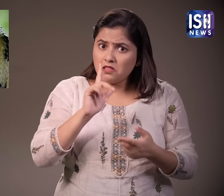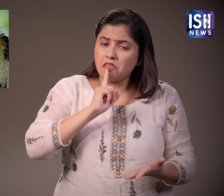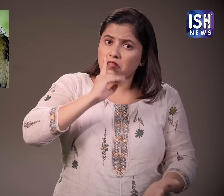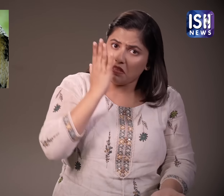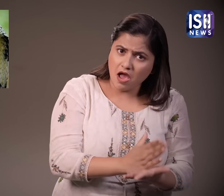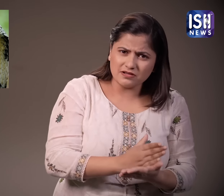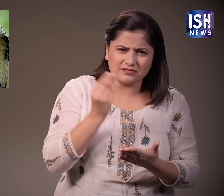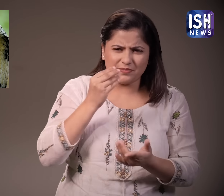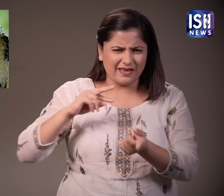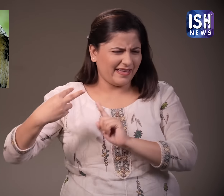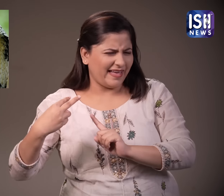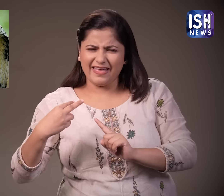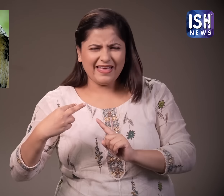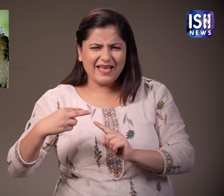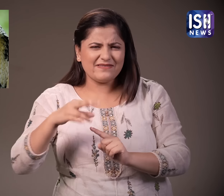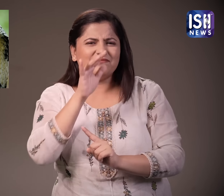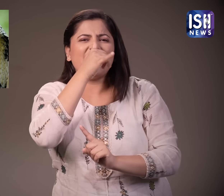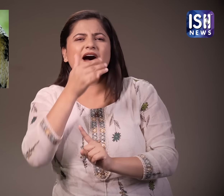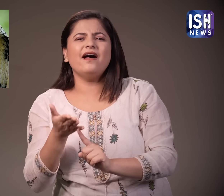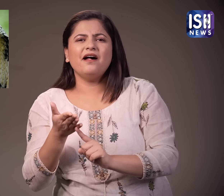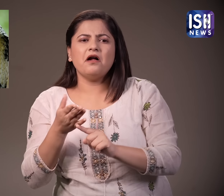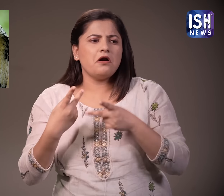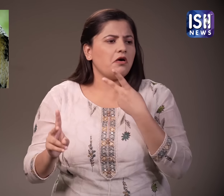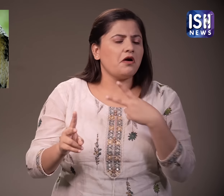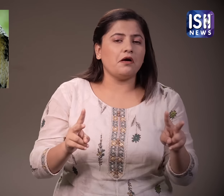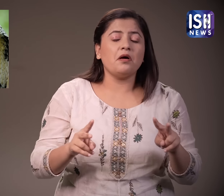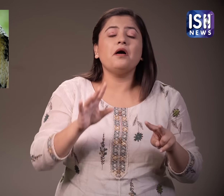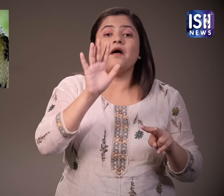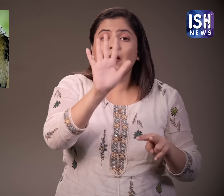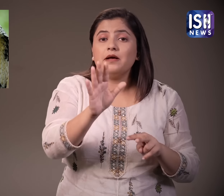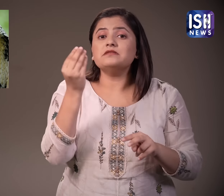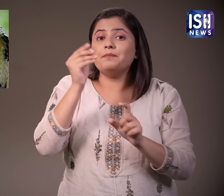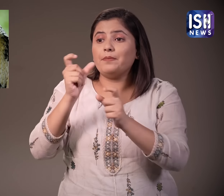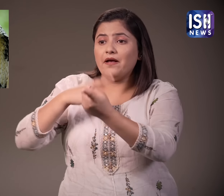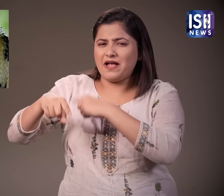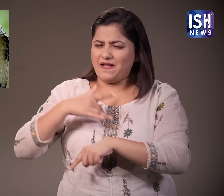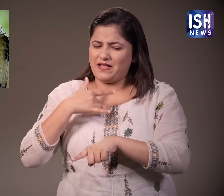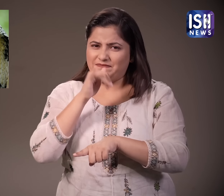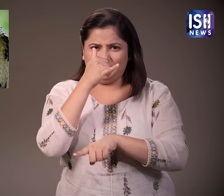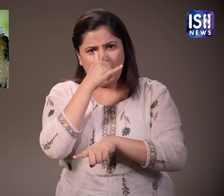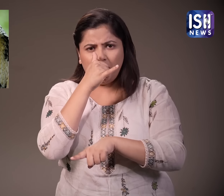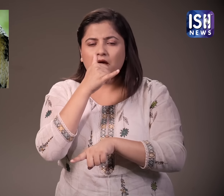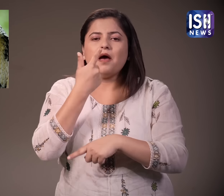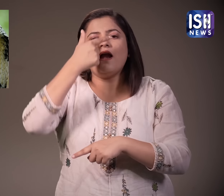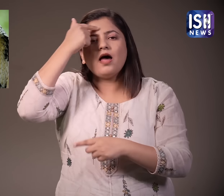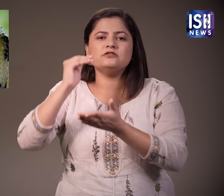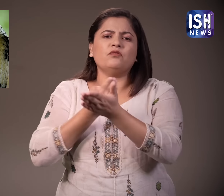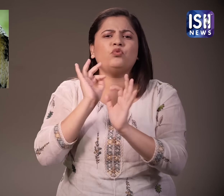खबर सच है जबकि कुछ का कहना है कि यह फर्जी है कुछ लोगों का कहना है कि वो खबर फर्जी है और